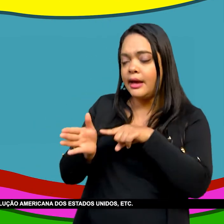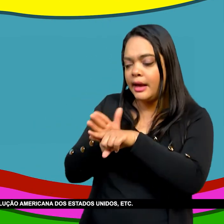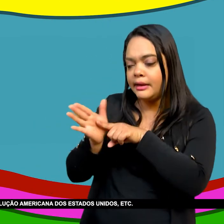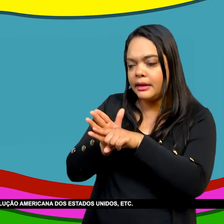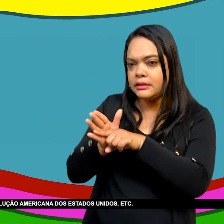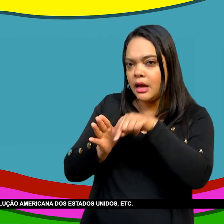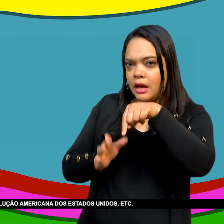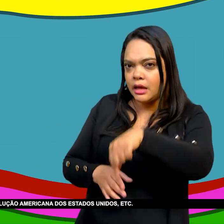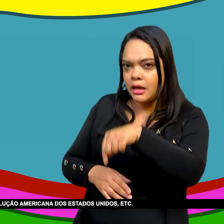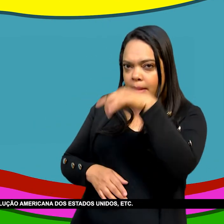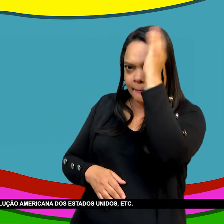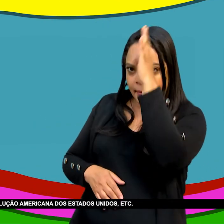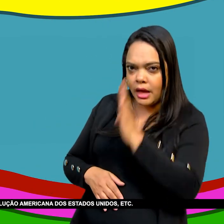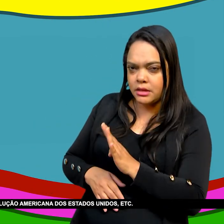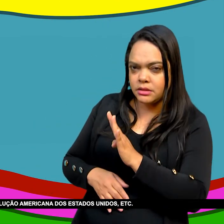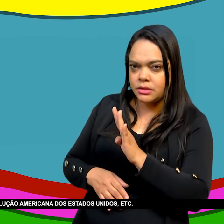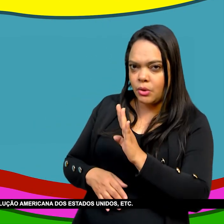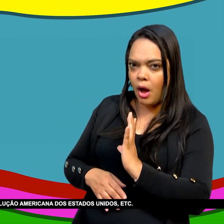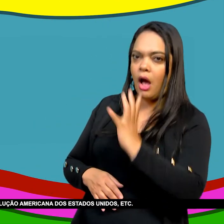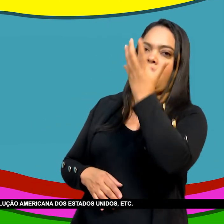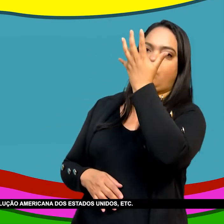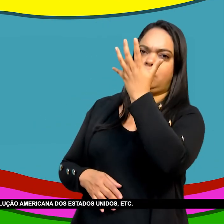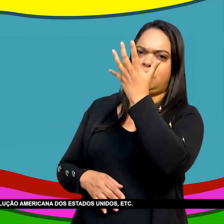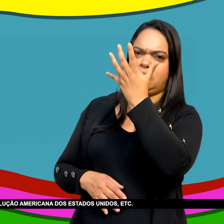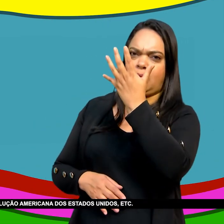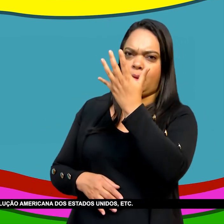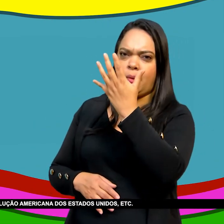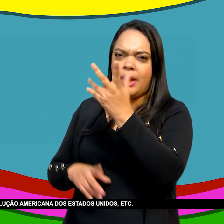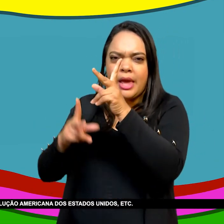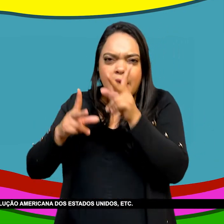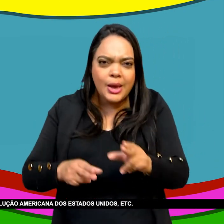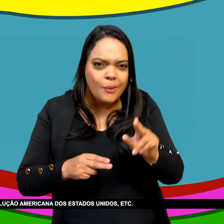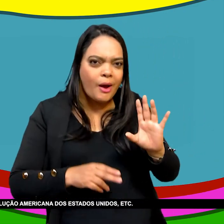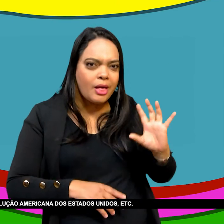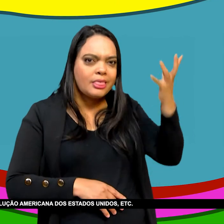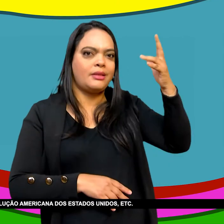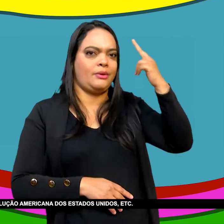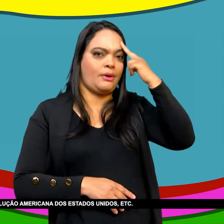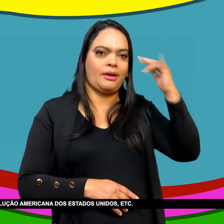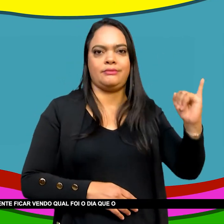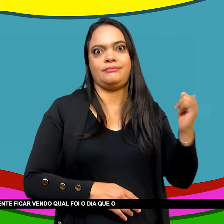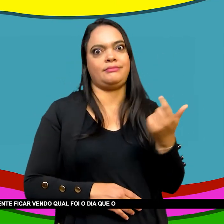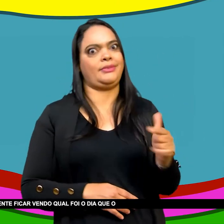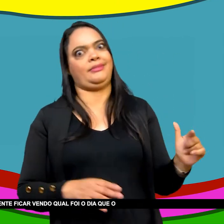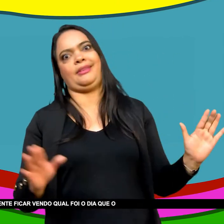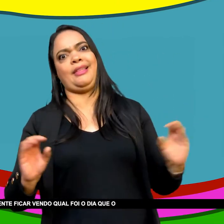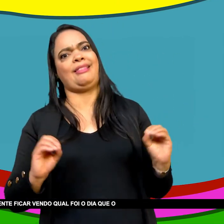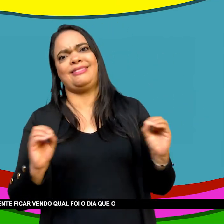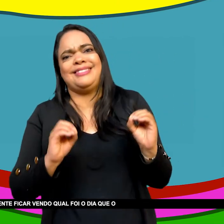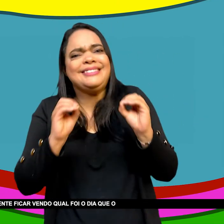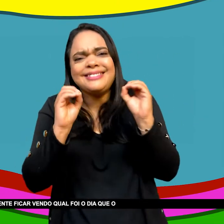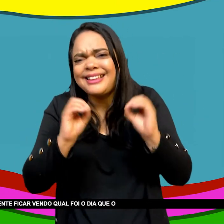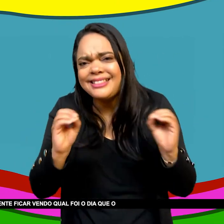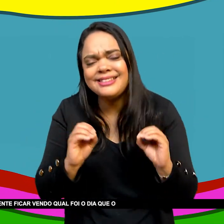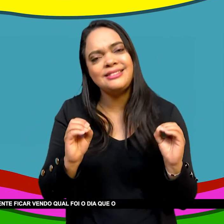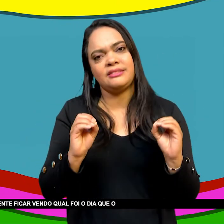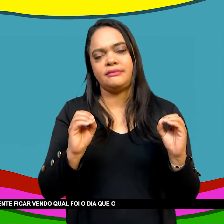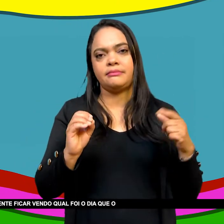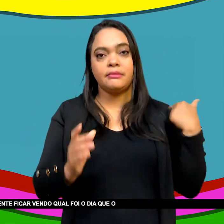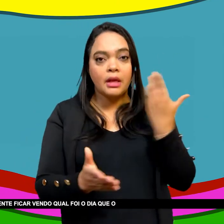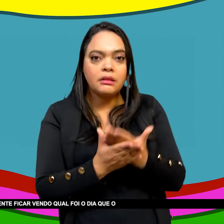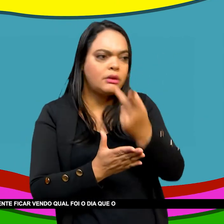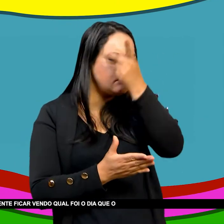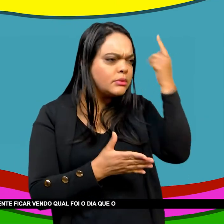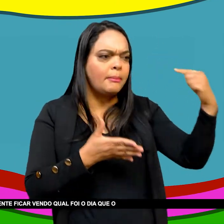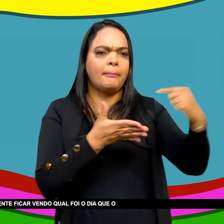Revolução Francesa Em relação à Revolução Americana Nos Estados Unidos E etc Todo esse conjunto Um conjunto de